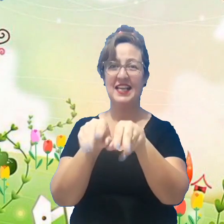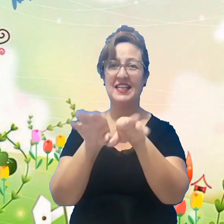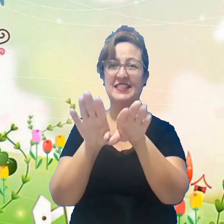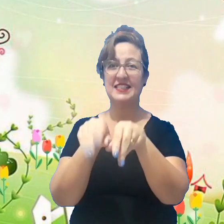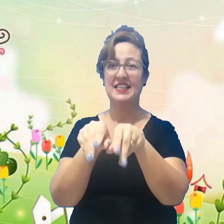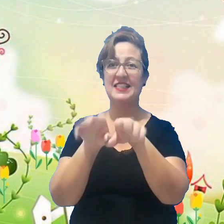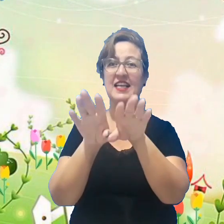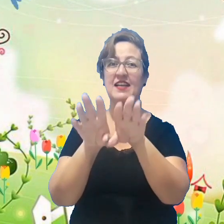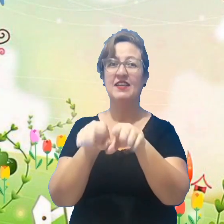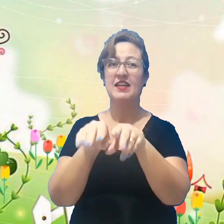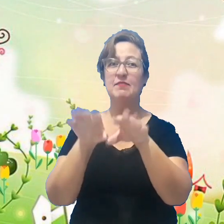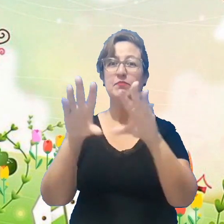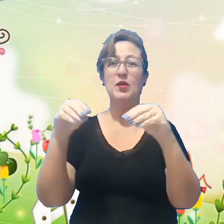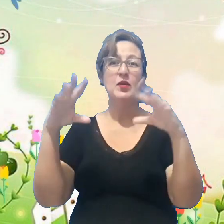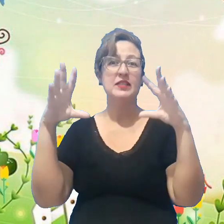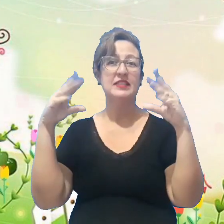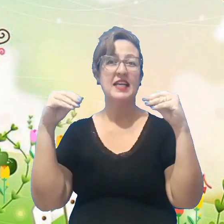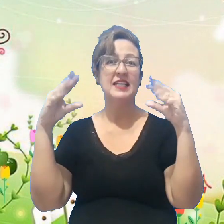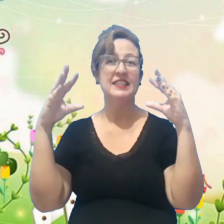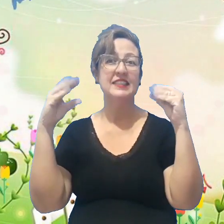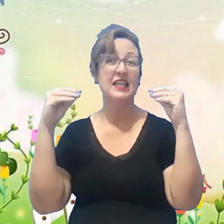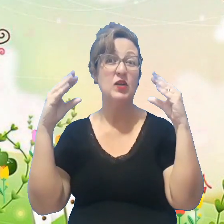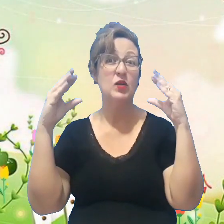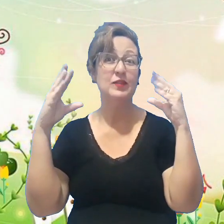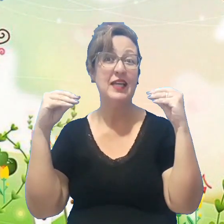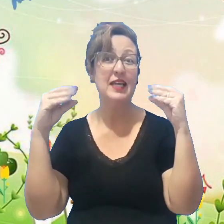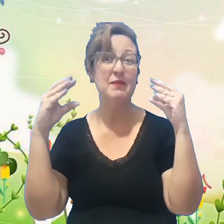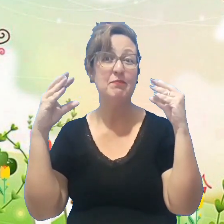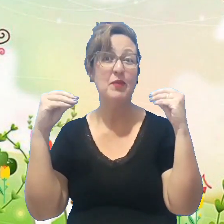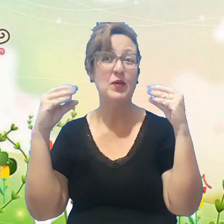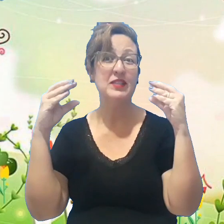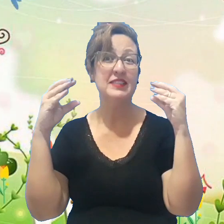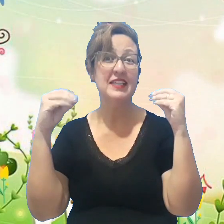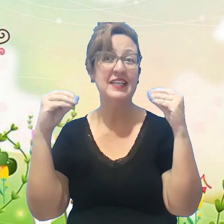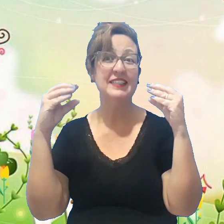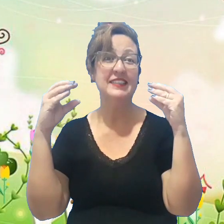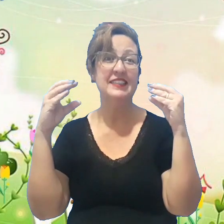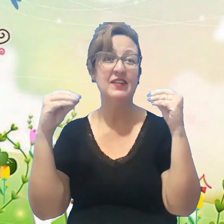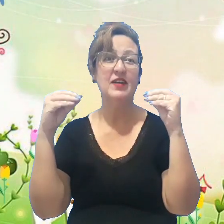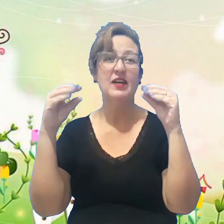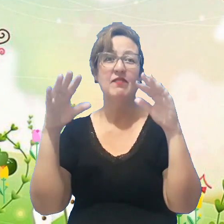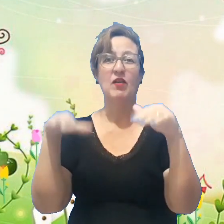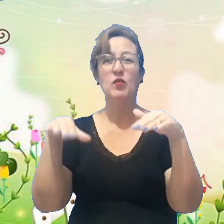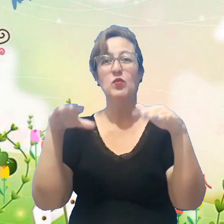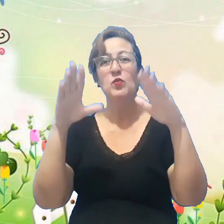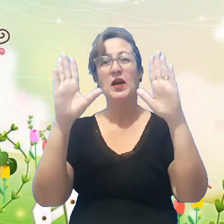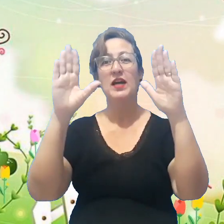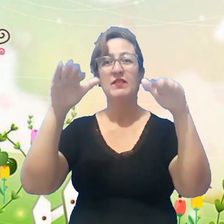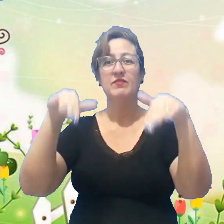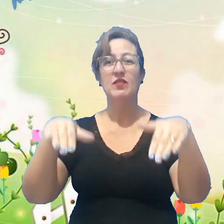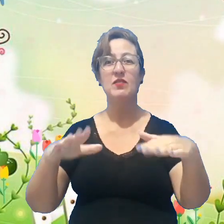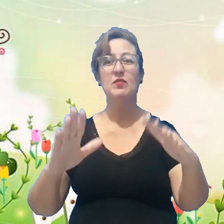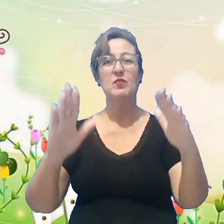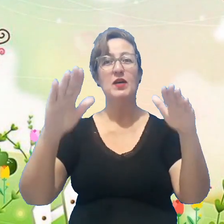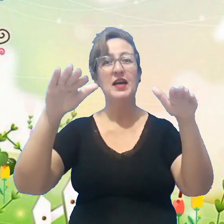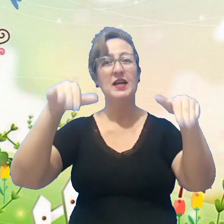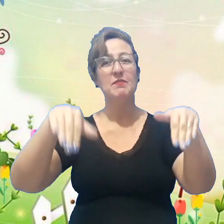asas, depois canta, depois canta Voa, voa um